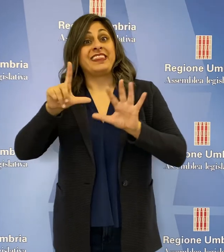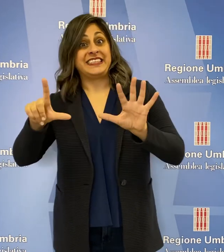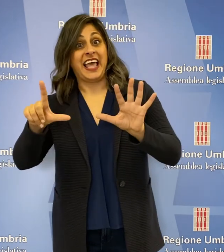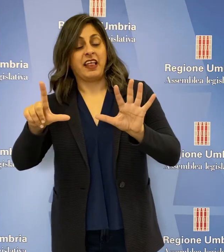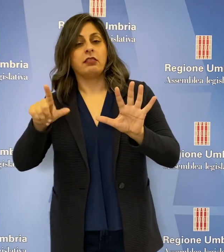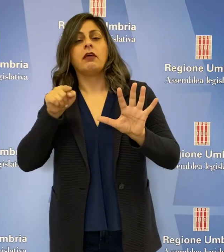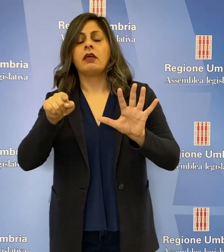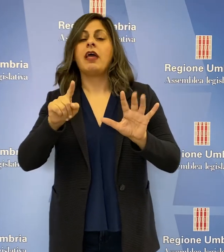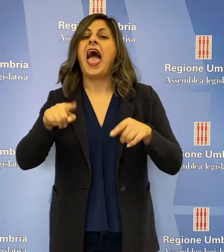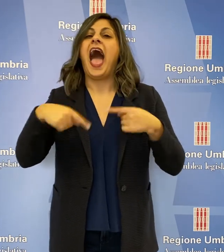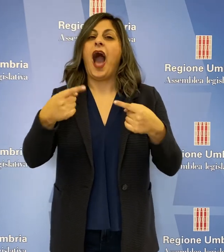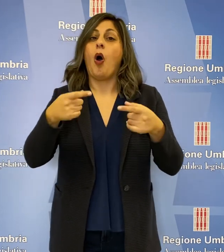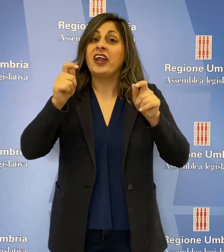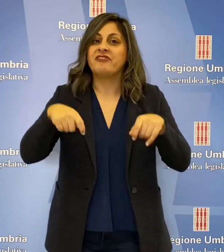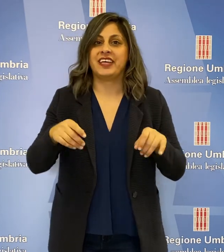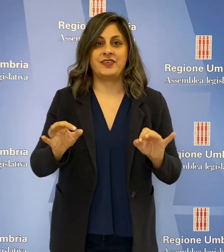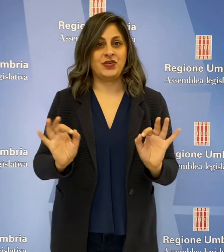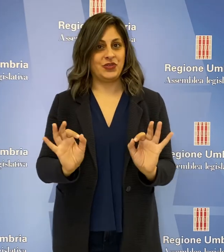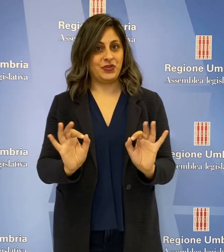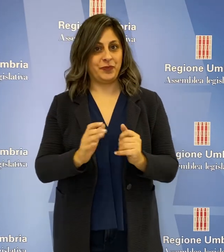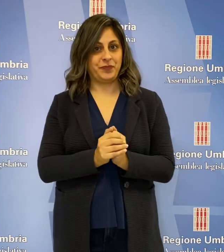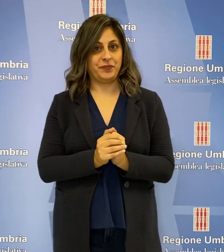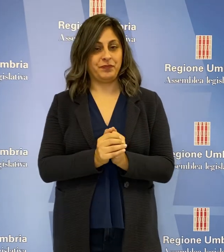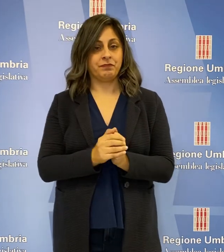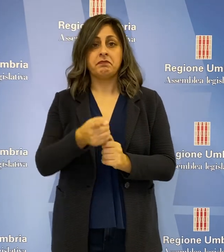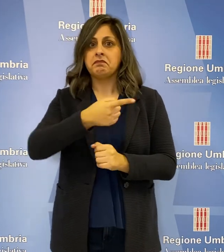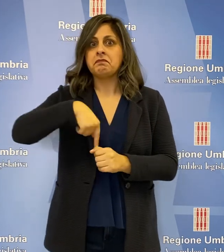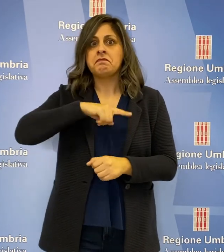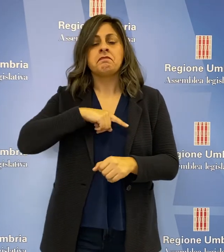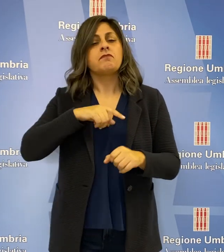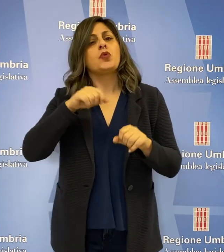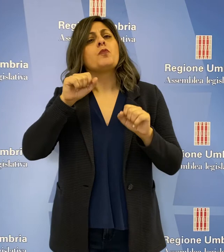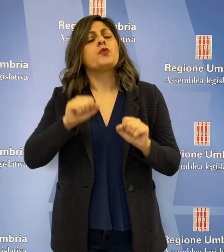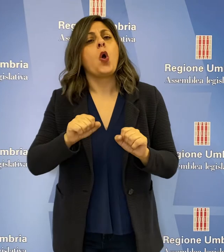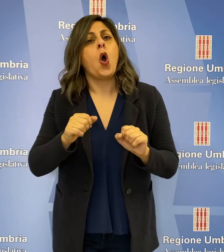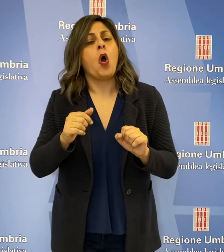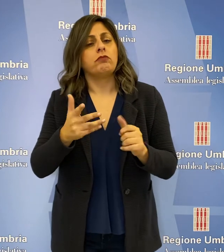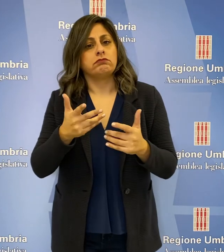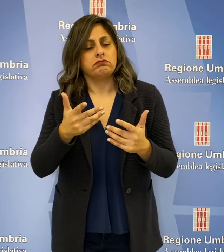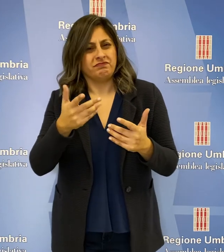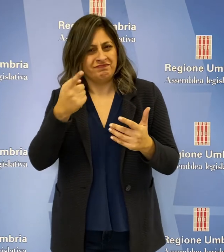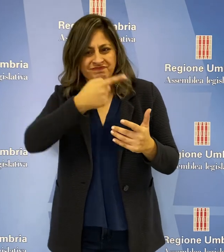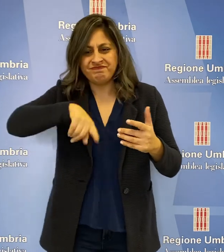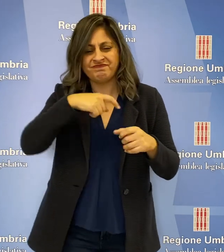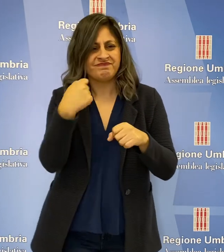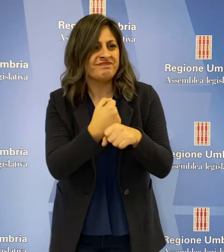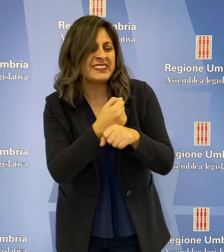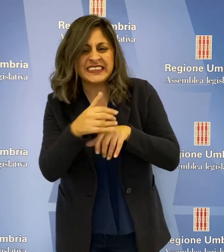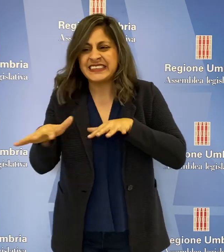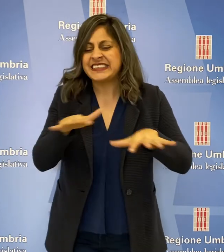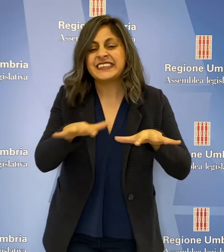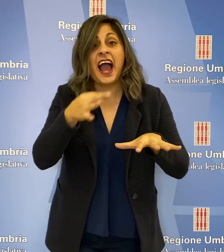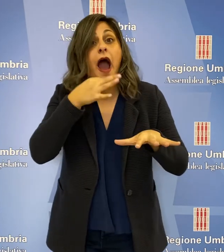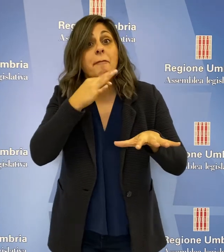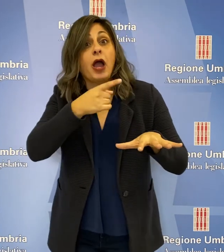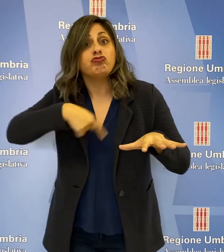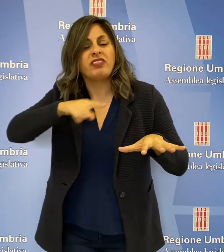-2027, che però non è ancora partita. Possiamo poggiare solo su quello che con le nostre forze